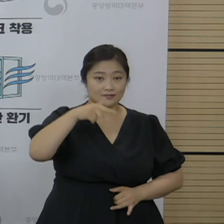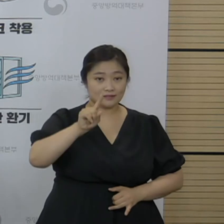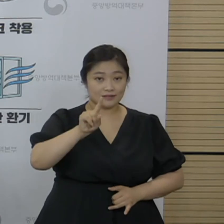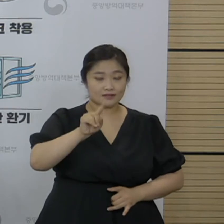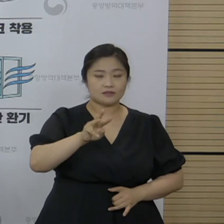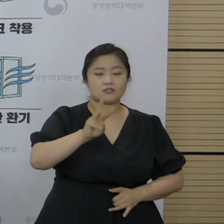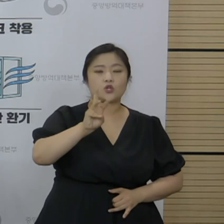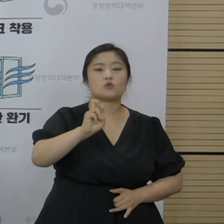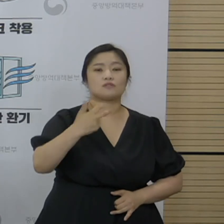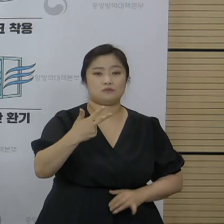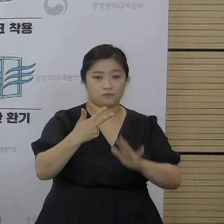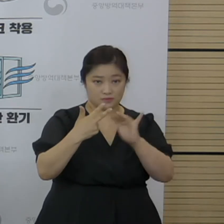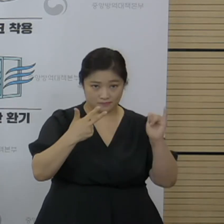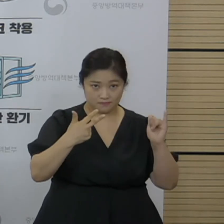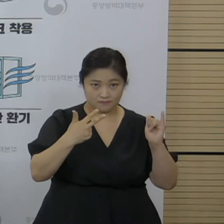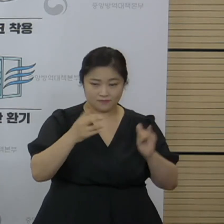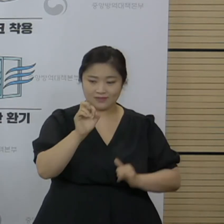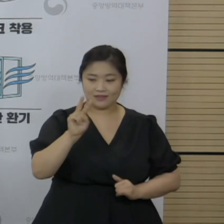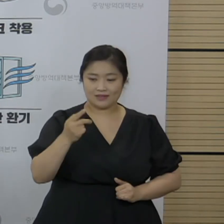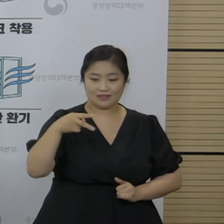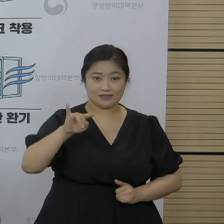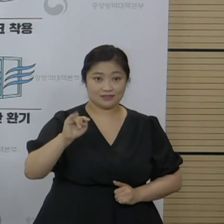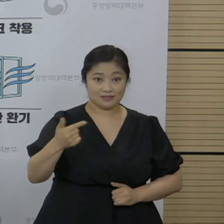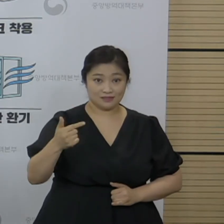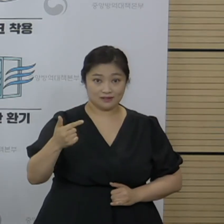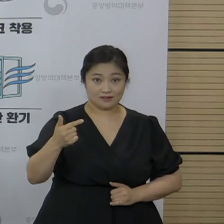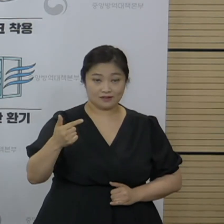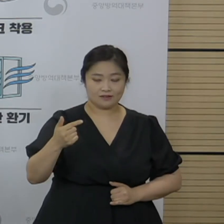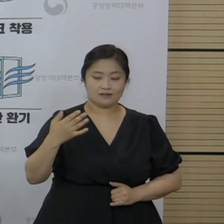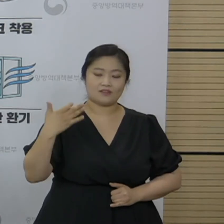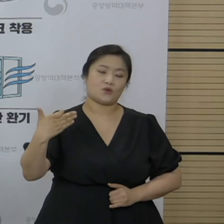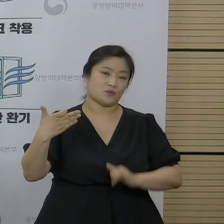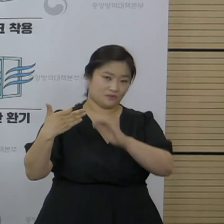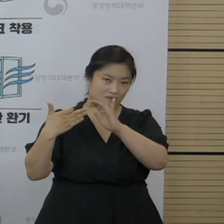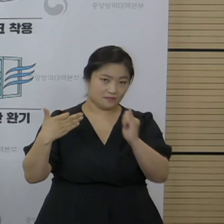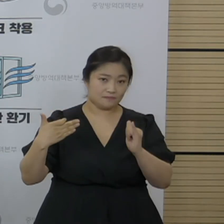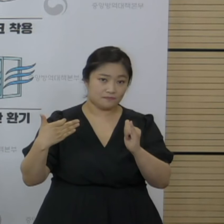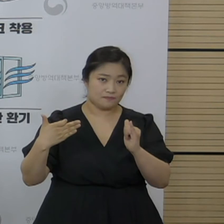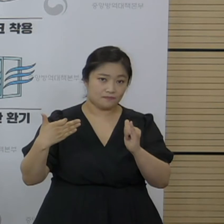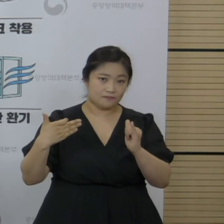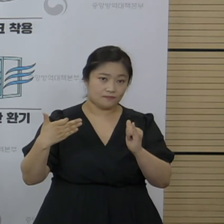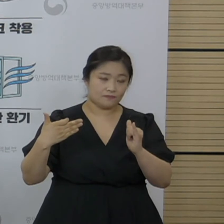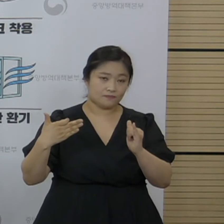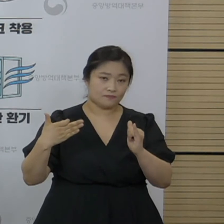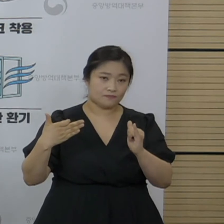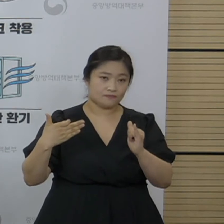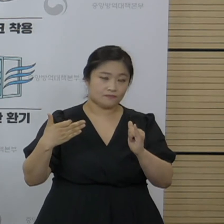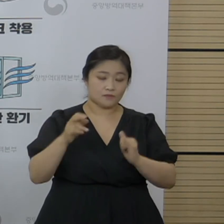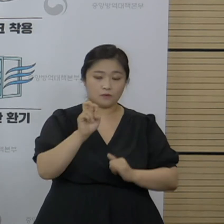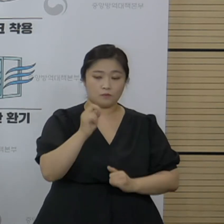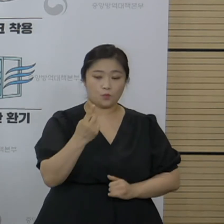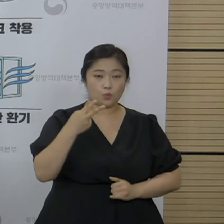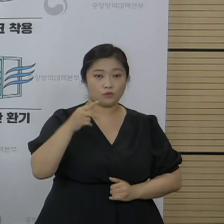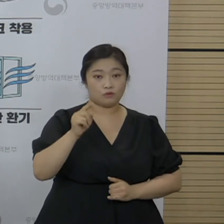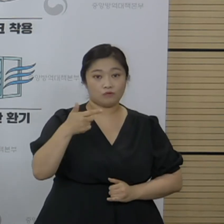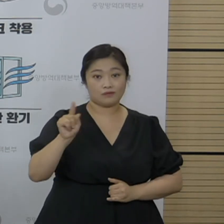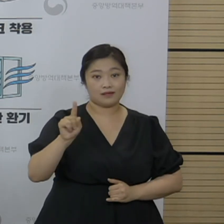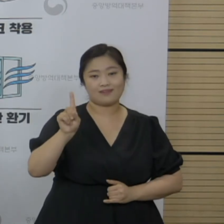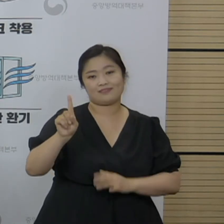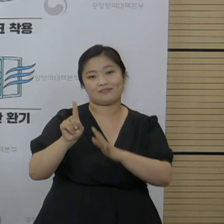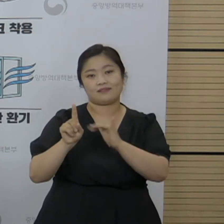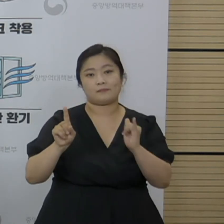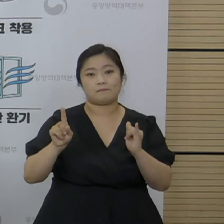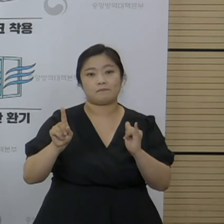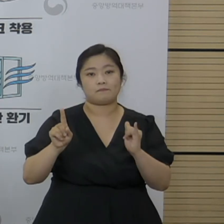37명, 얀센 백신이 19명, 그 다음에 모더나 백신이 1명,